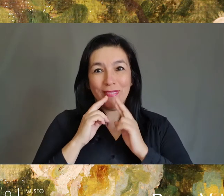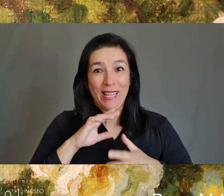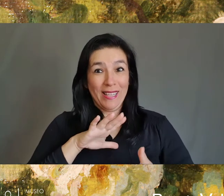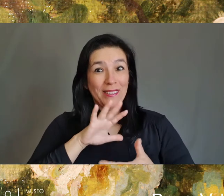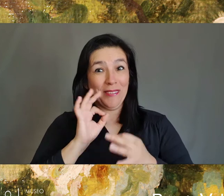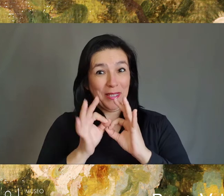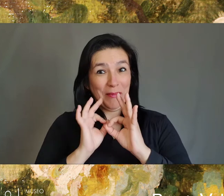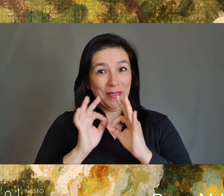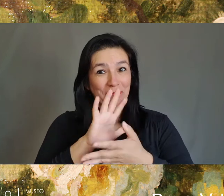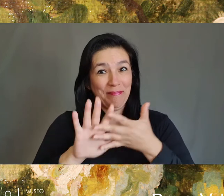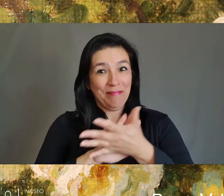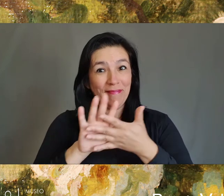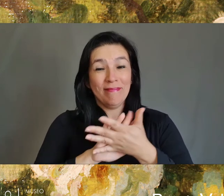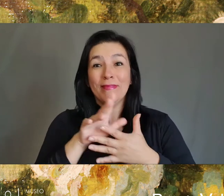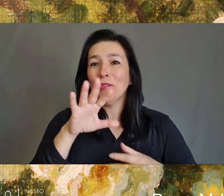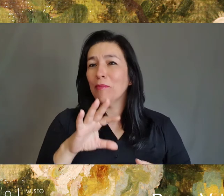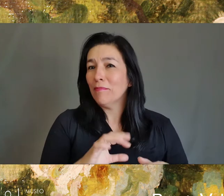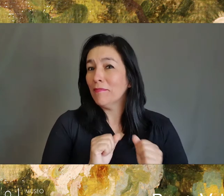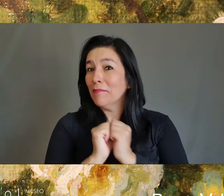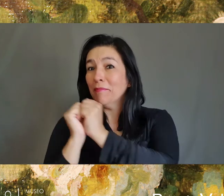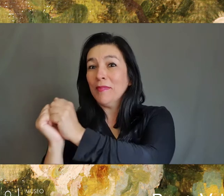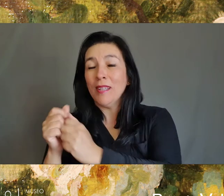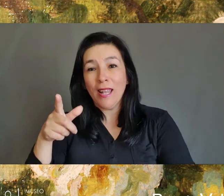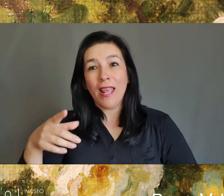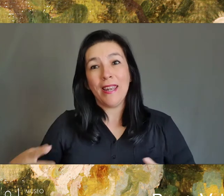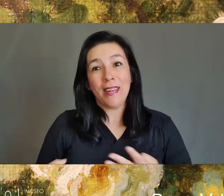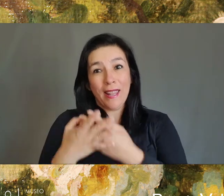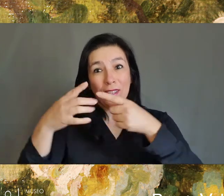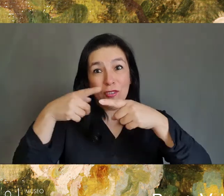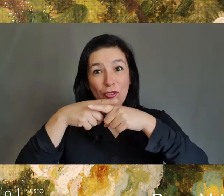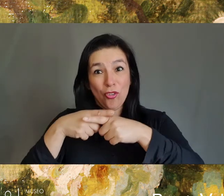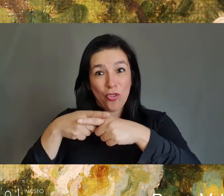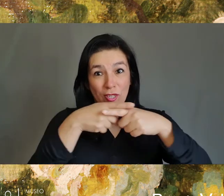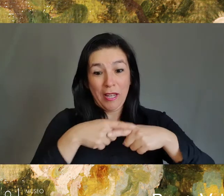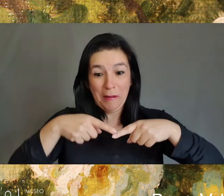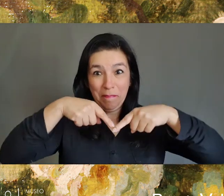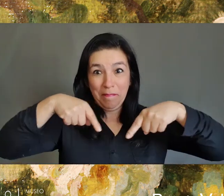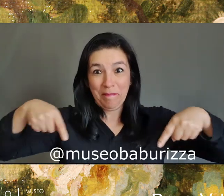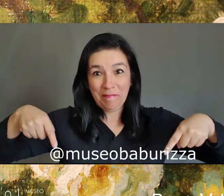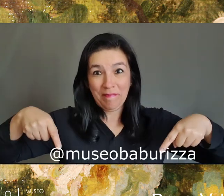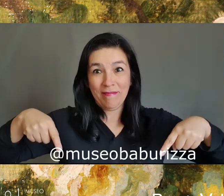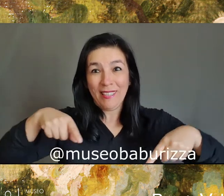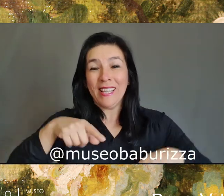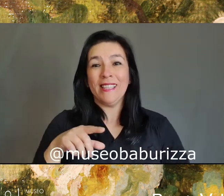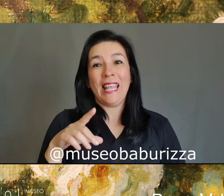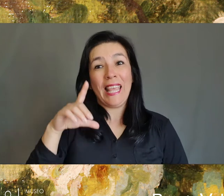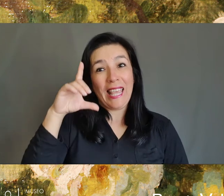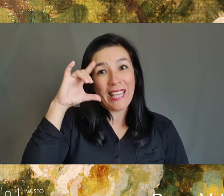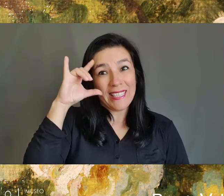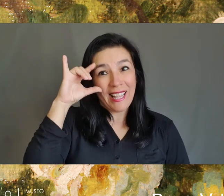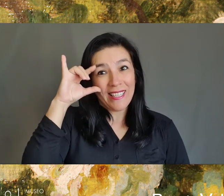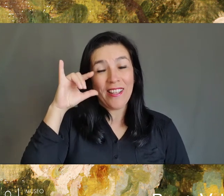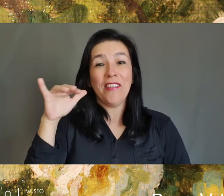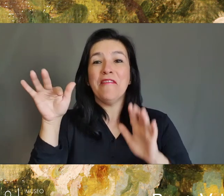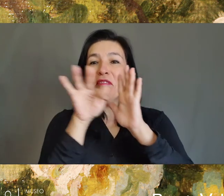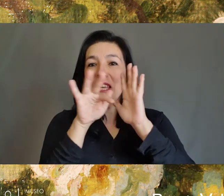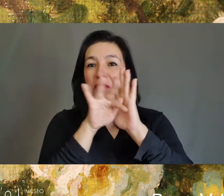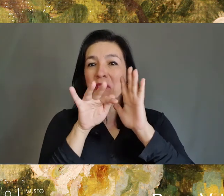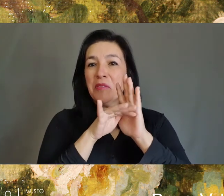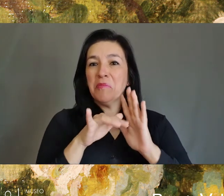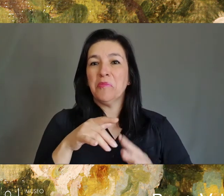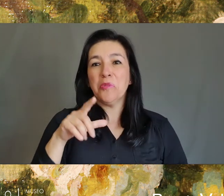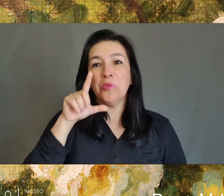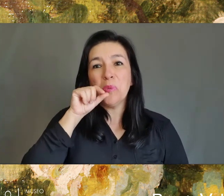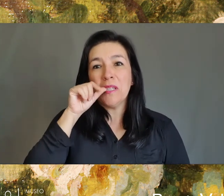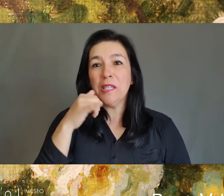intérprete en lengua de señas. Síguenos a través de nuestras redes sociales en Instagram, Facebook,